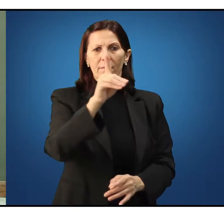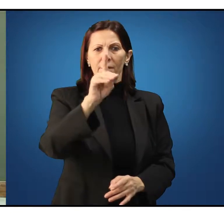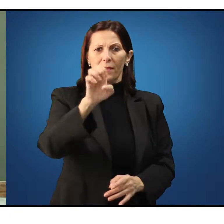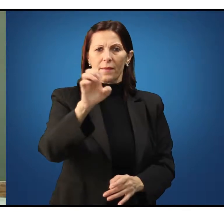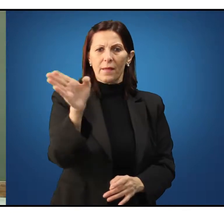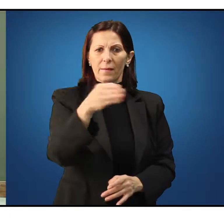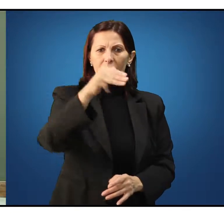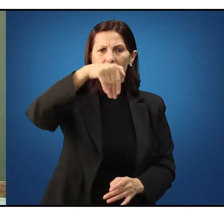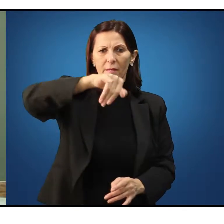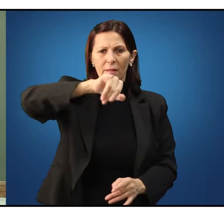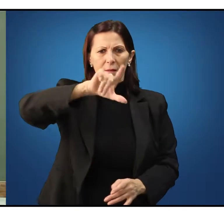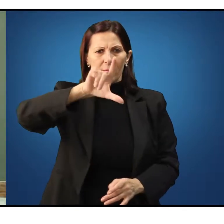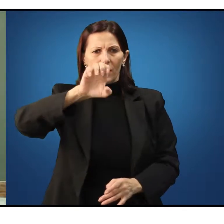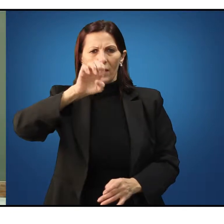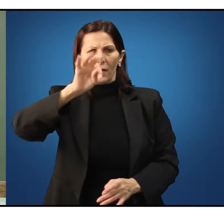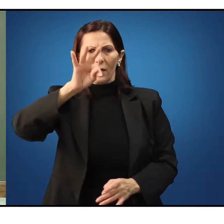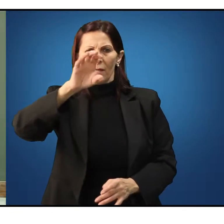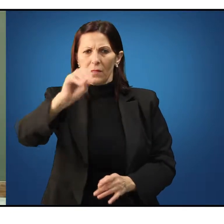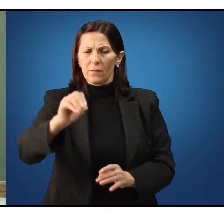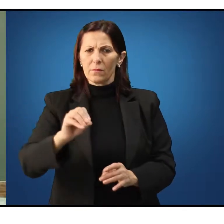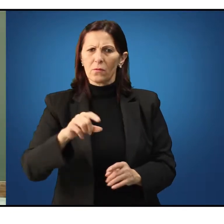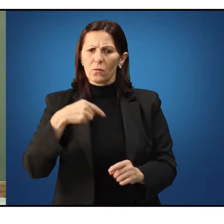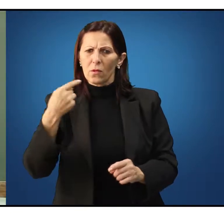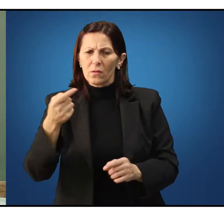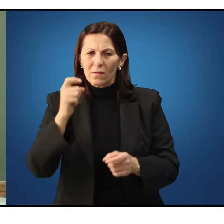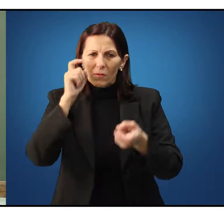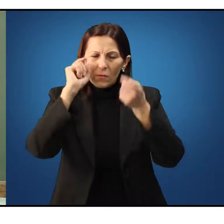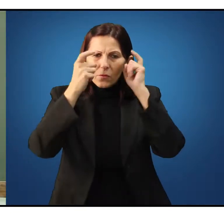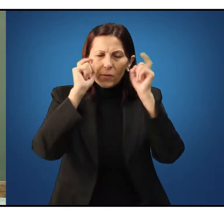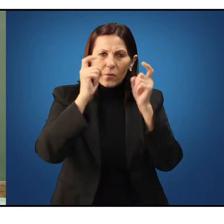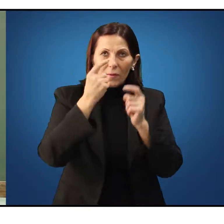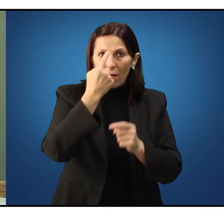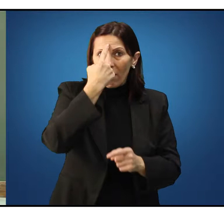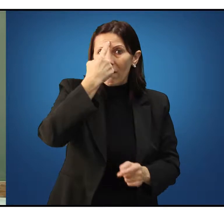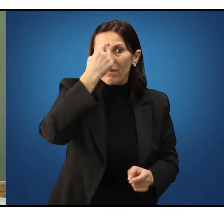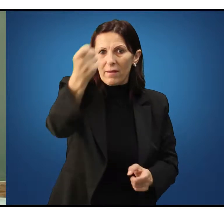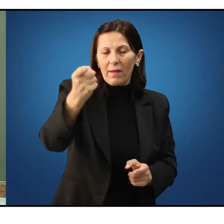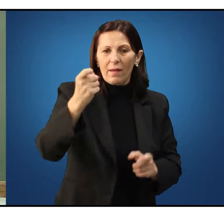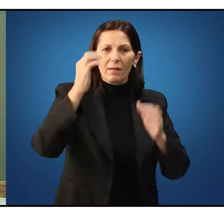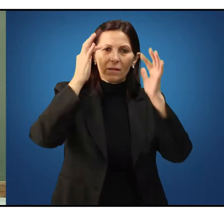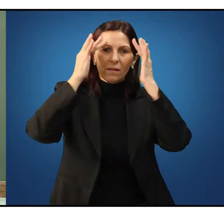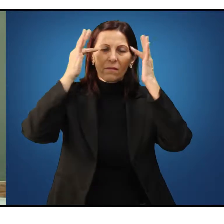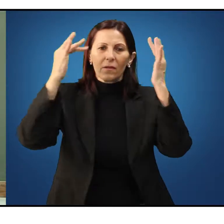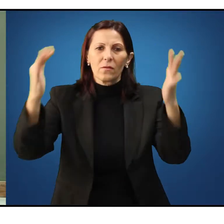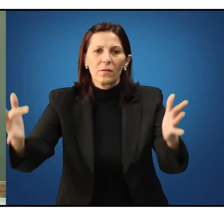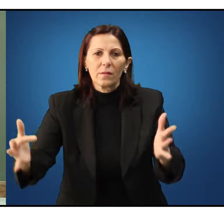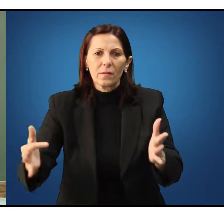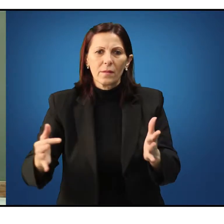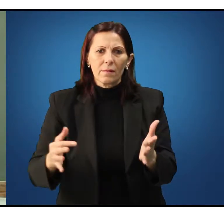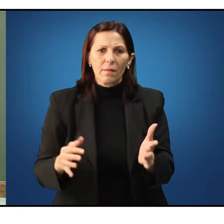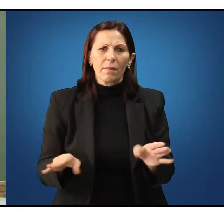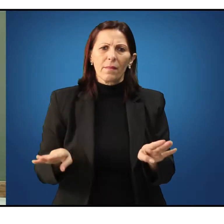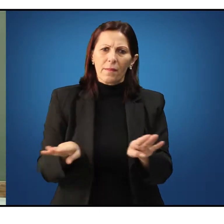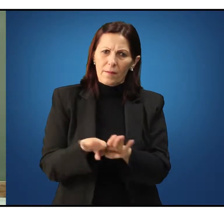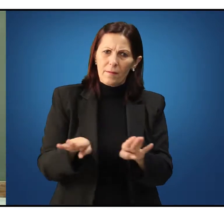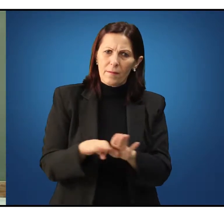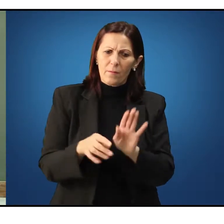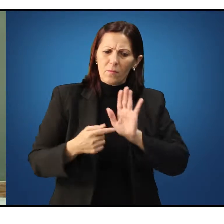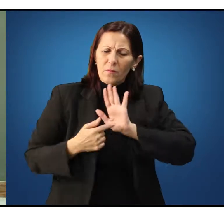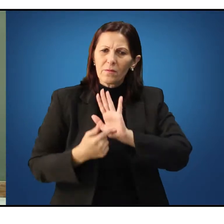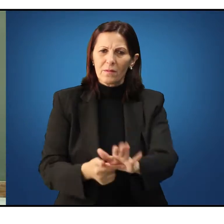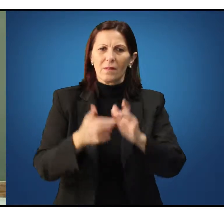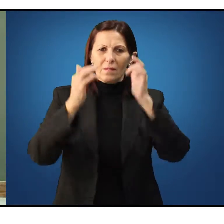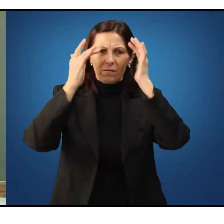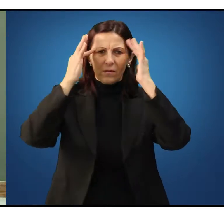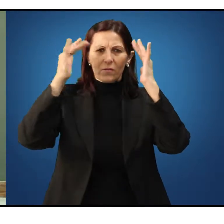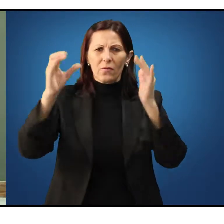explicitado que nos ocuparemos da noção de filosofia, essencialmente focando na filosofia